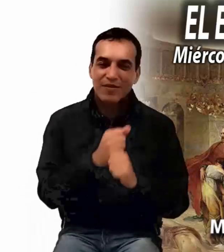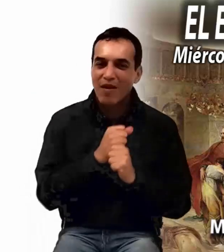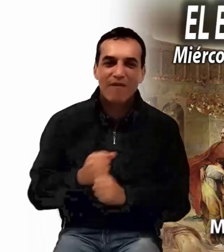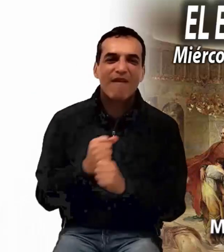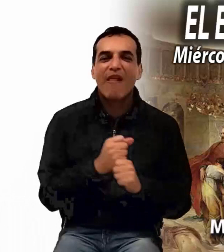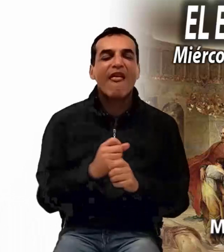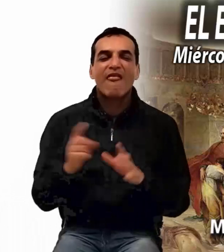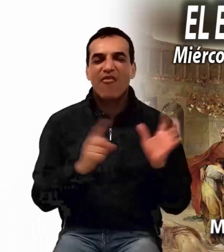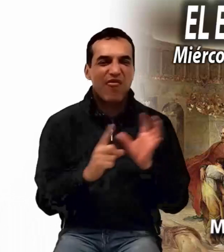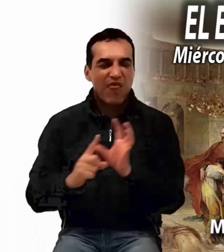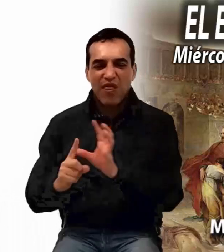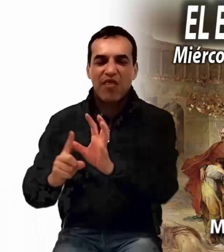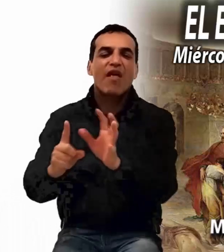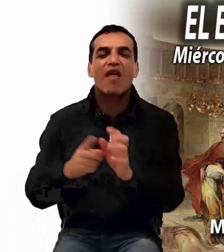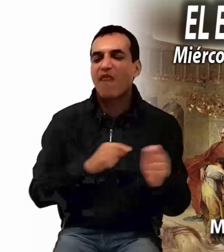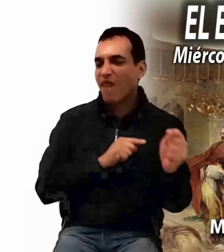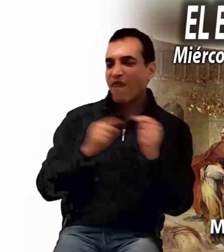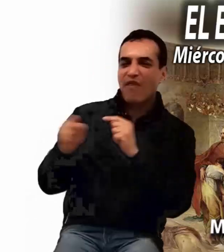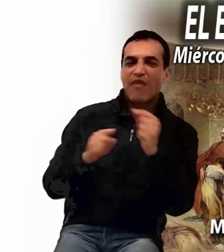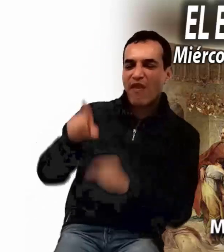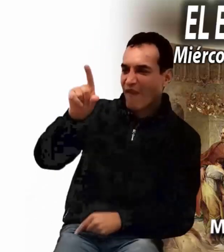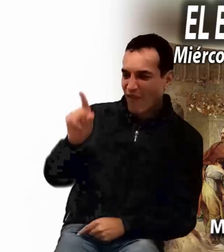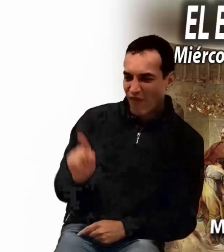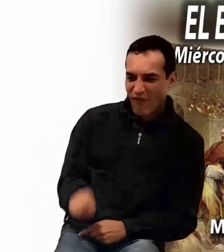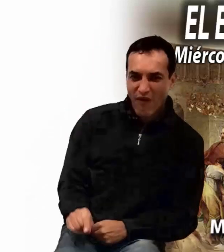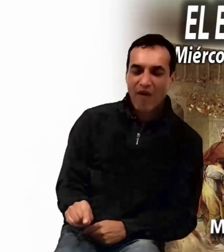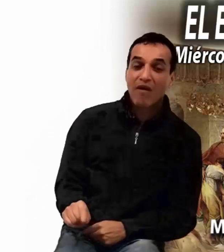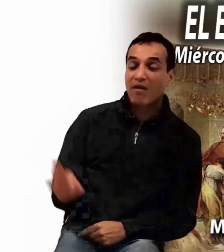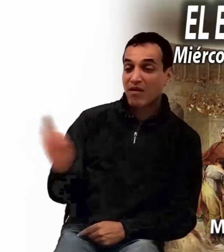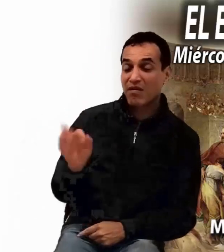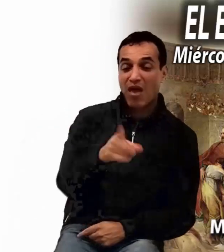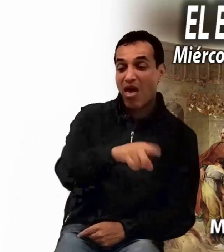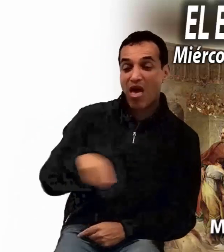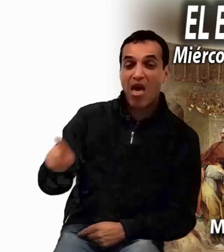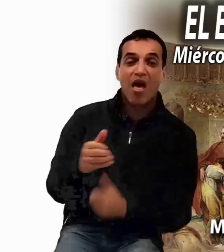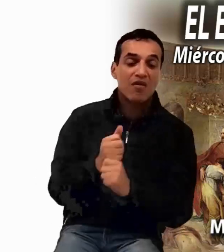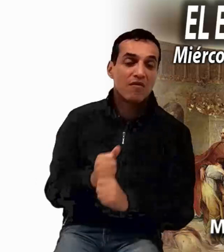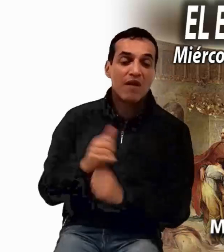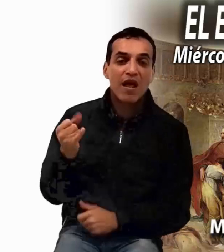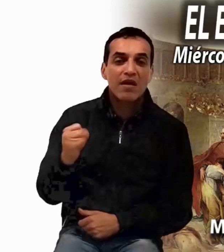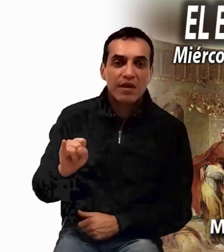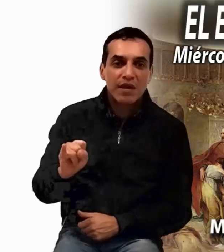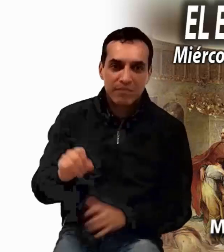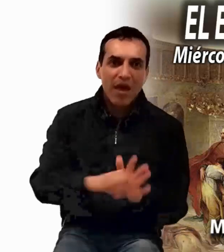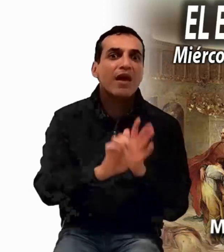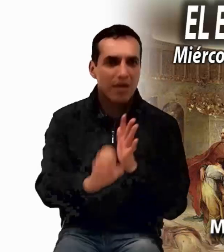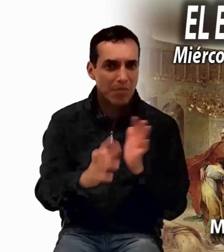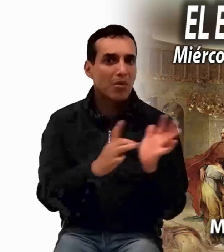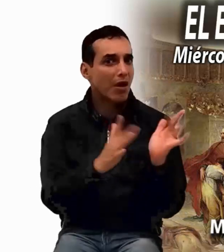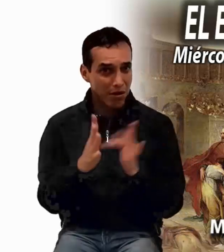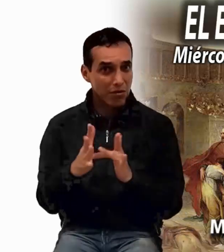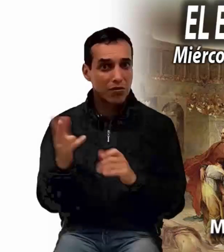agresiones y de descalificaciones. Jesús es la mejor muestra de cómo se vive el